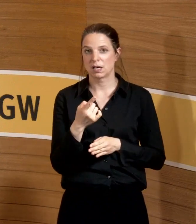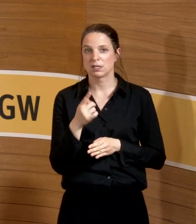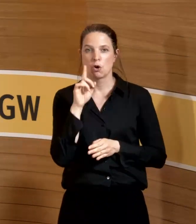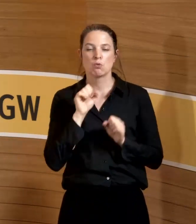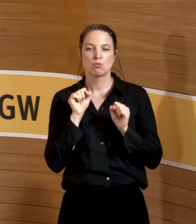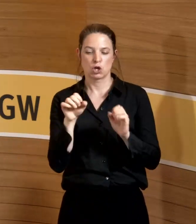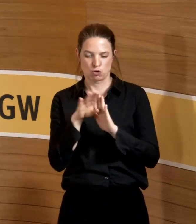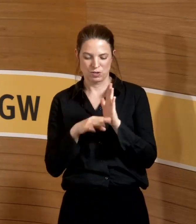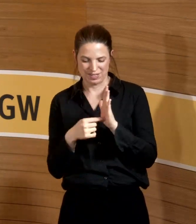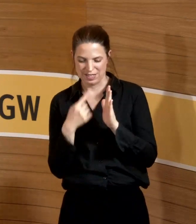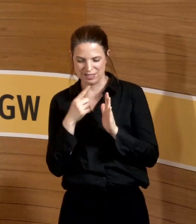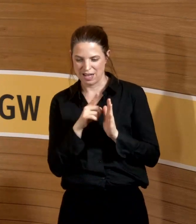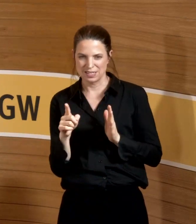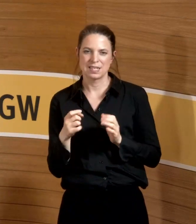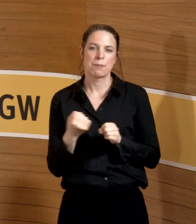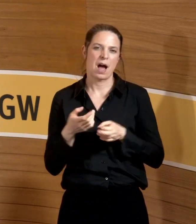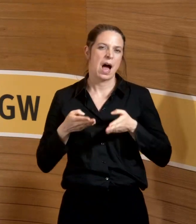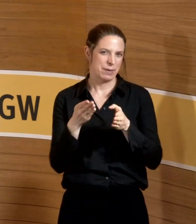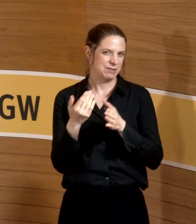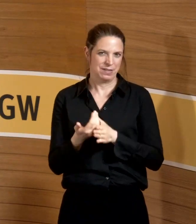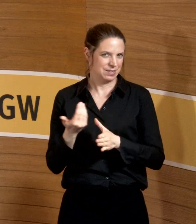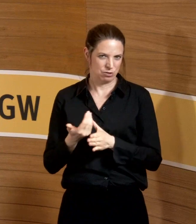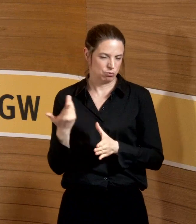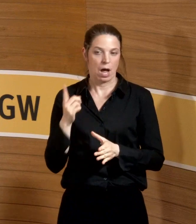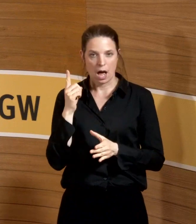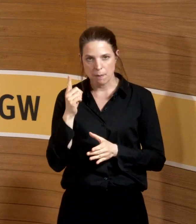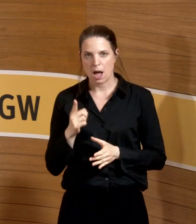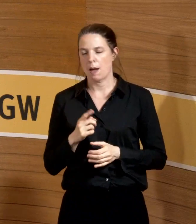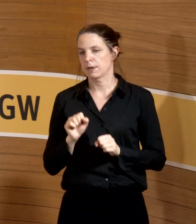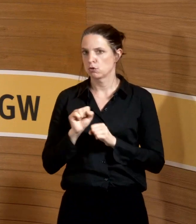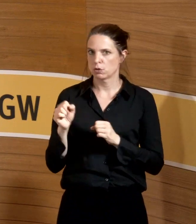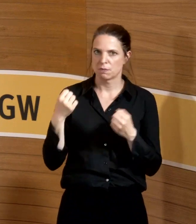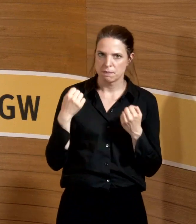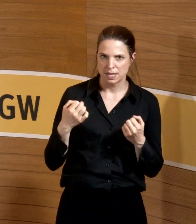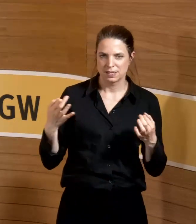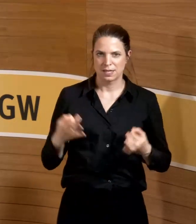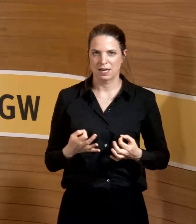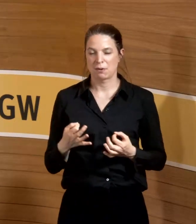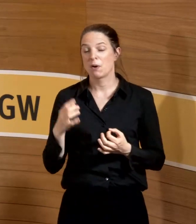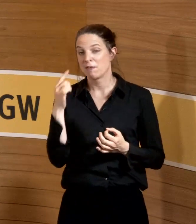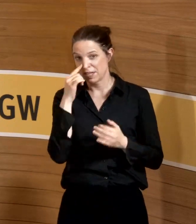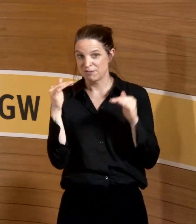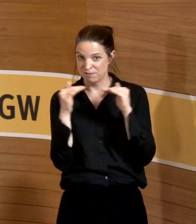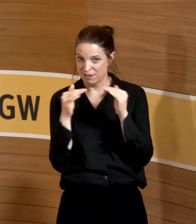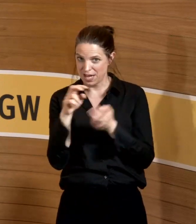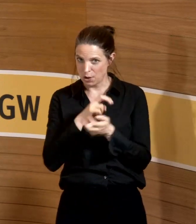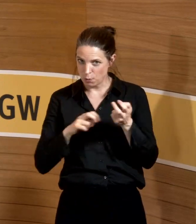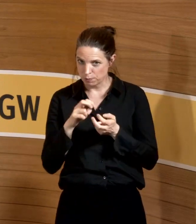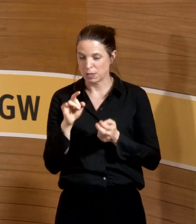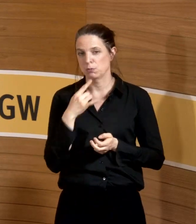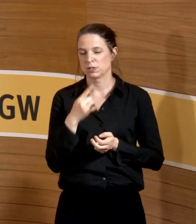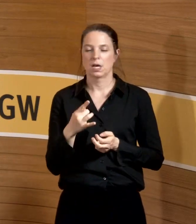Mutterschutzgesetz drin, Arbeitsweg gehört ja nicht zum Mutterschutzgesetz, aber, aber, aber. Wenn man wirklich fair gewesen wäre, hätte man einfach gesagt,